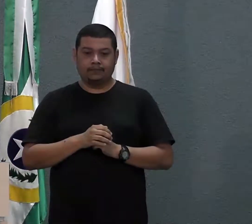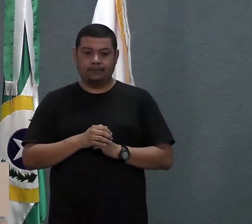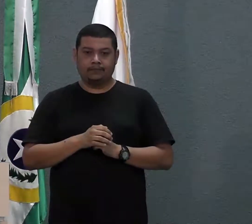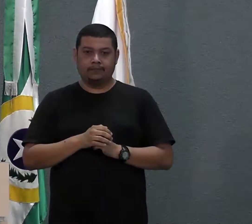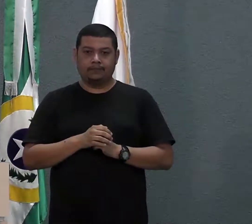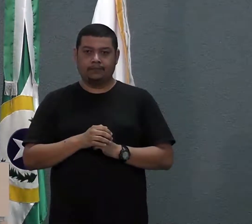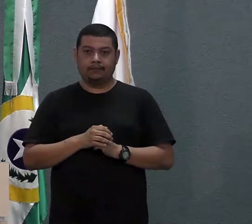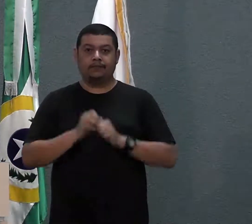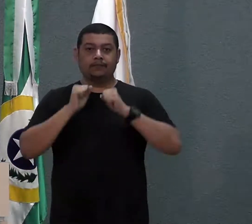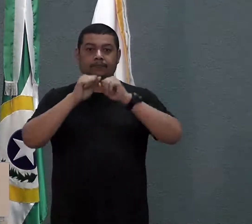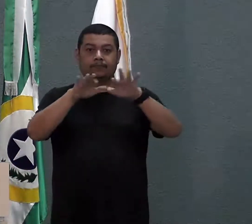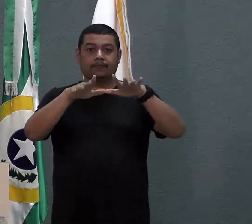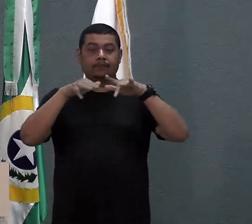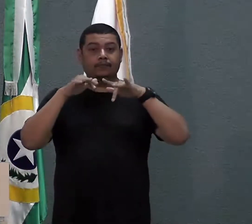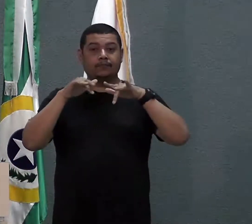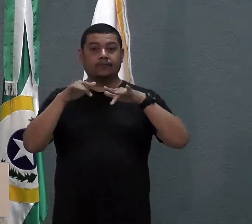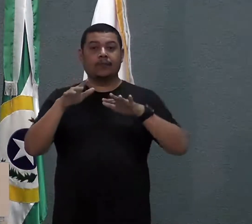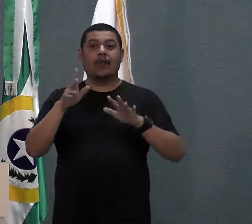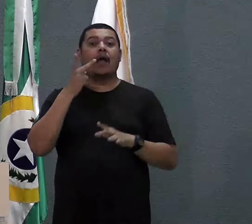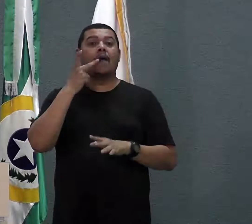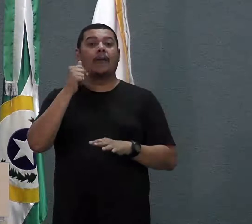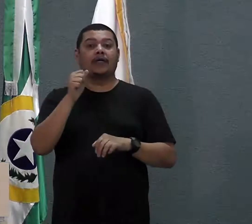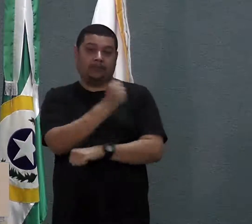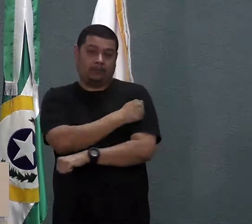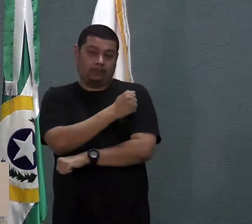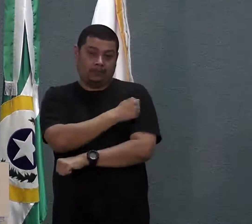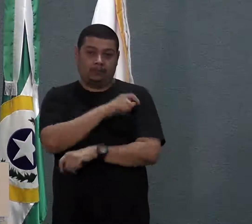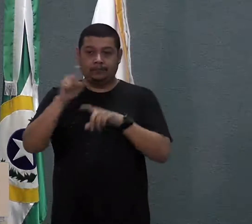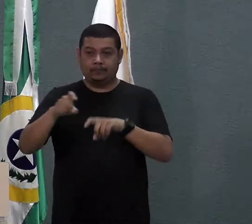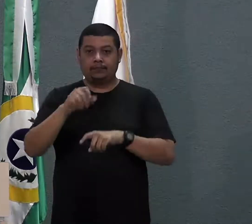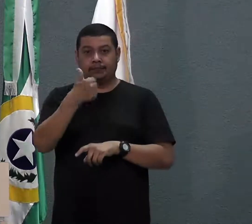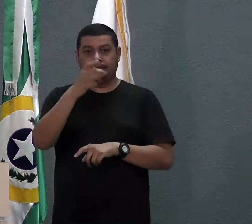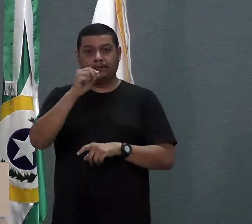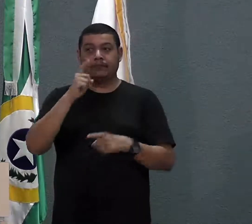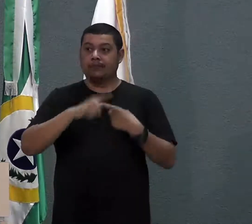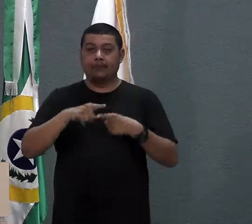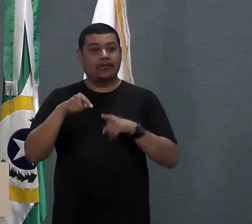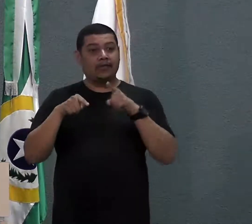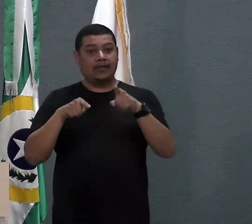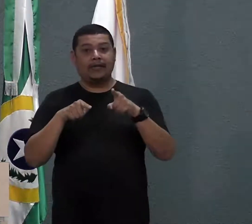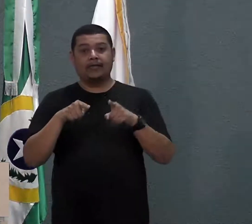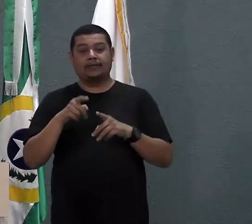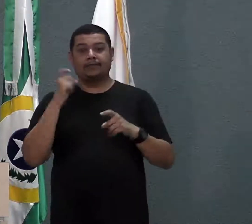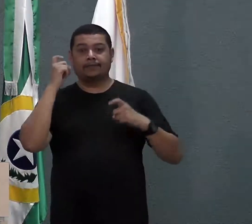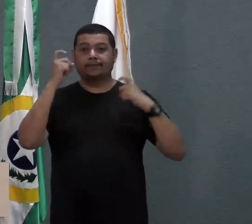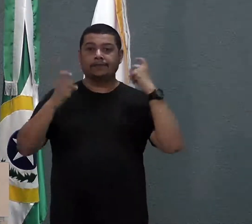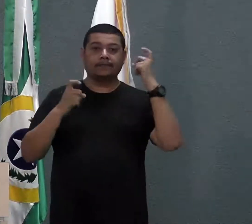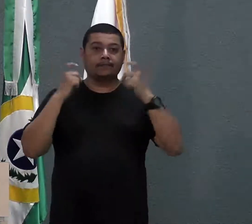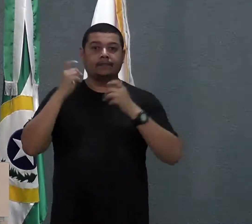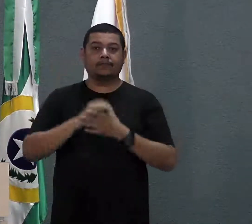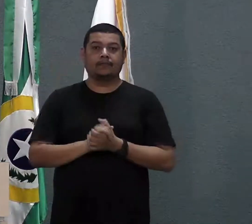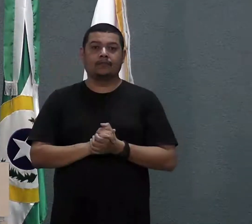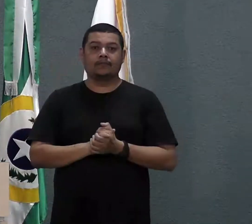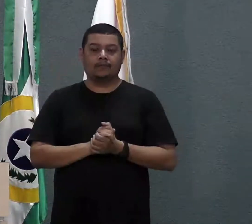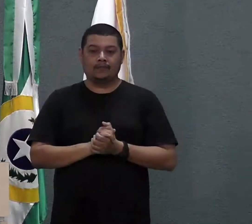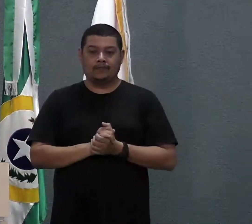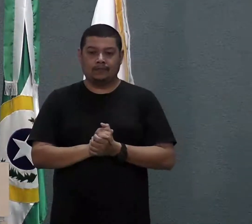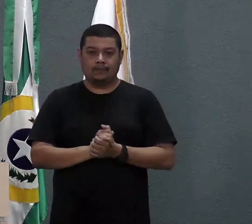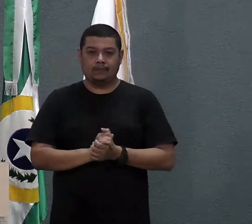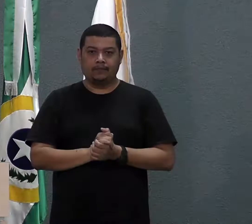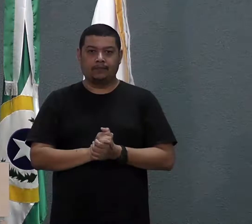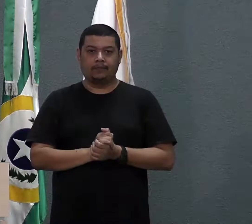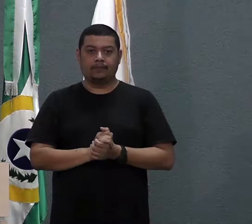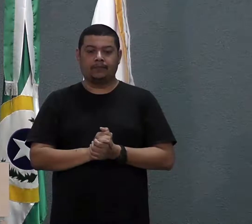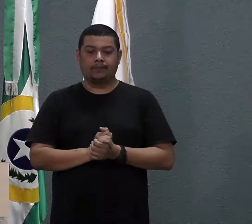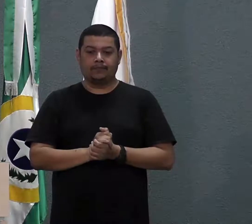da linha 10, a escola Maria Montessori, na preocupação deles quanto ao redirecionamento daquela